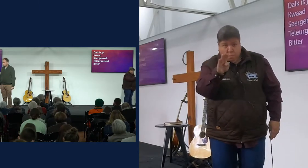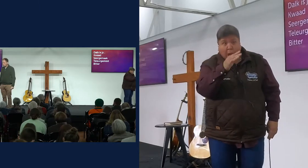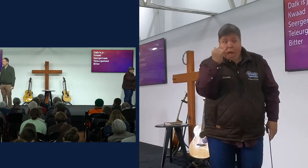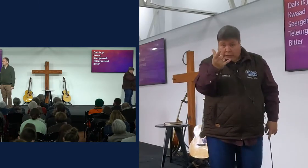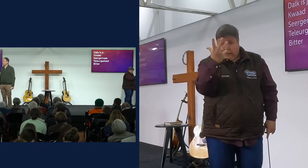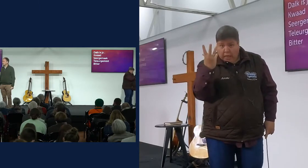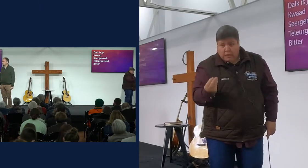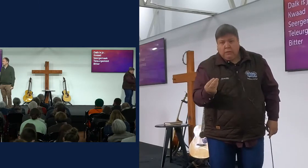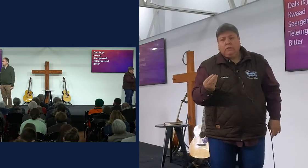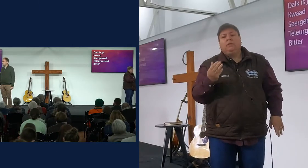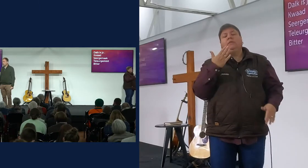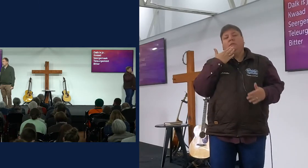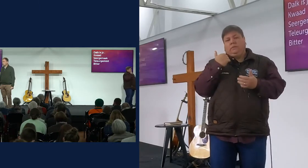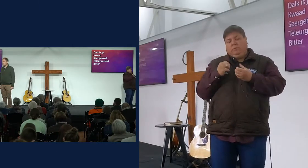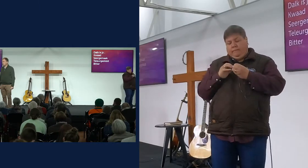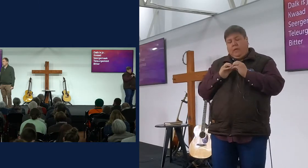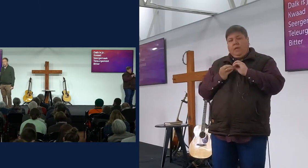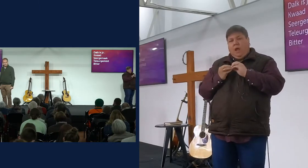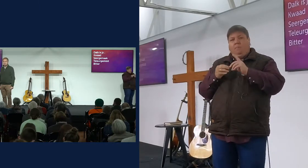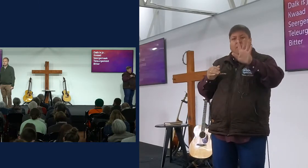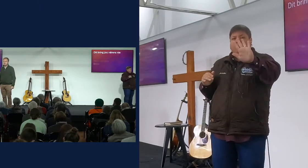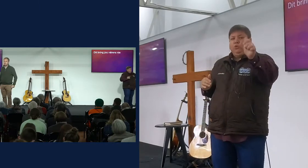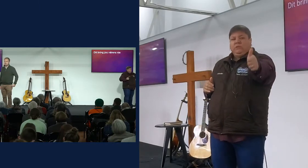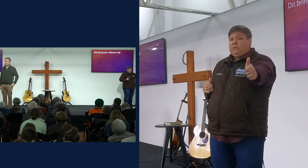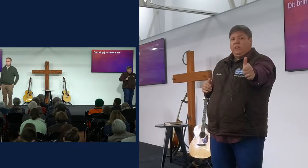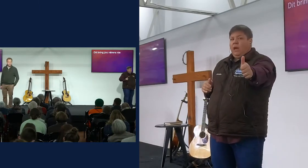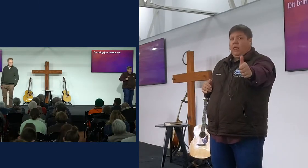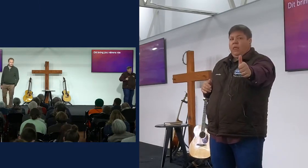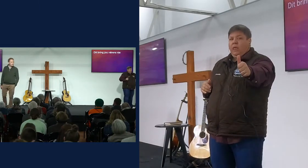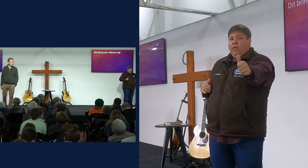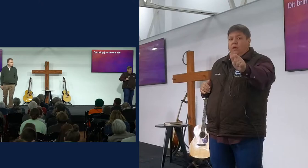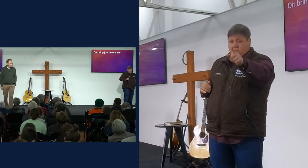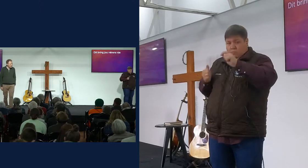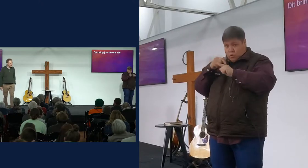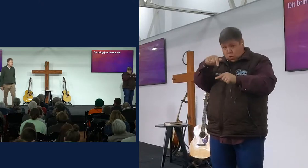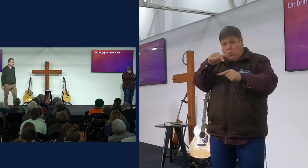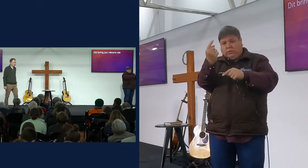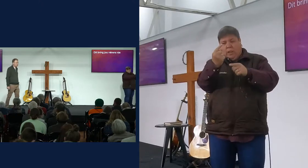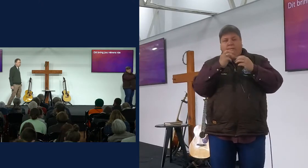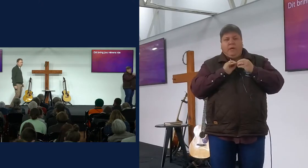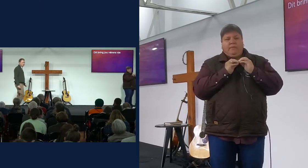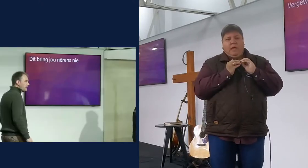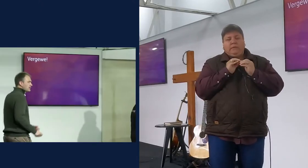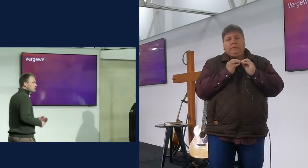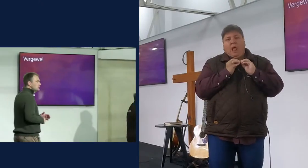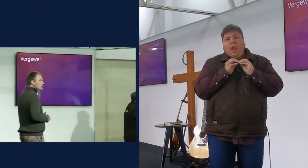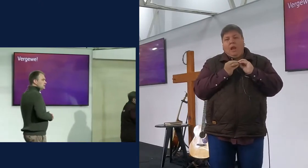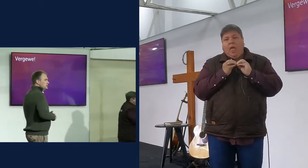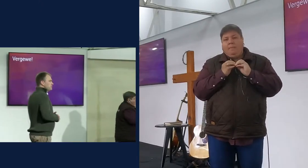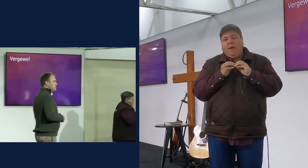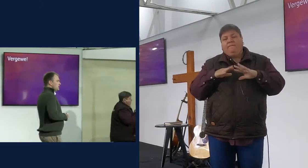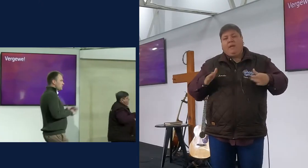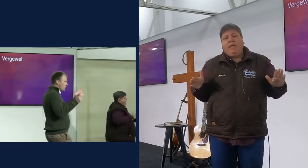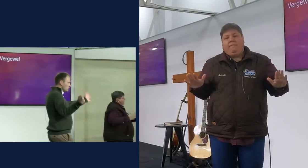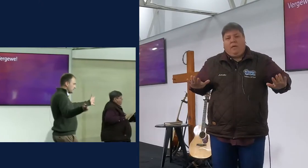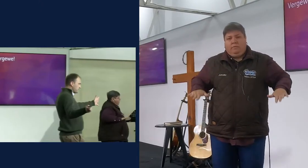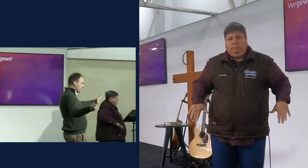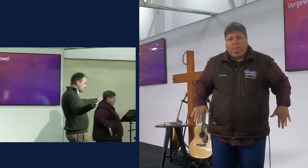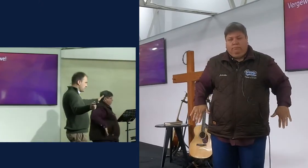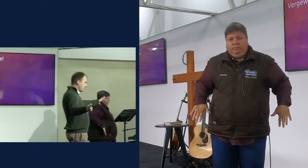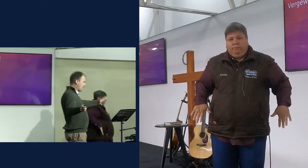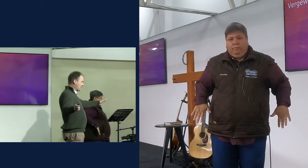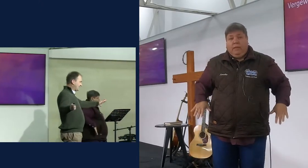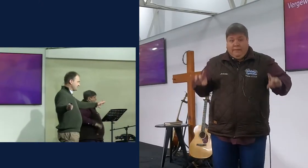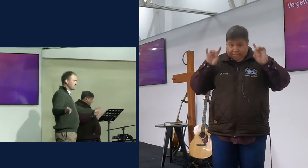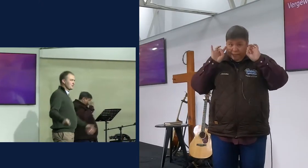dag jy moet deel hier mee jy kan nie daar sit nie, dit gaan vir jou terughoud dit gaan vir jou gaan vir jou nerends bring nie ok so, ons het hierdie